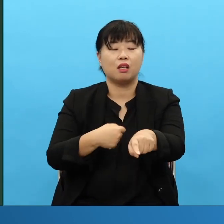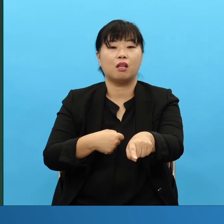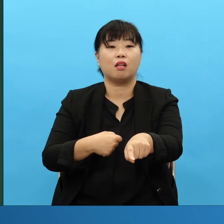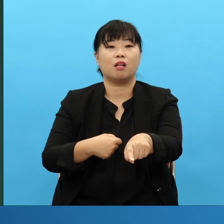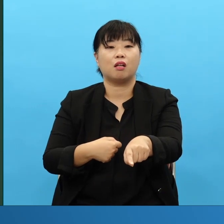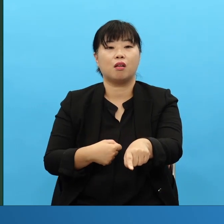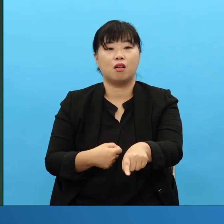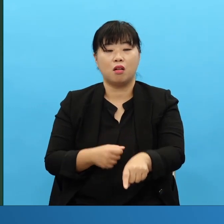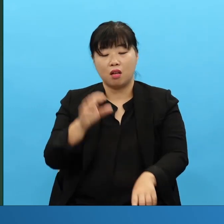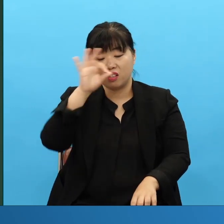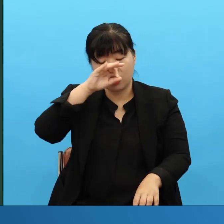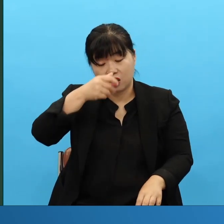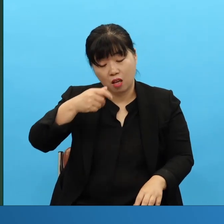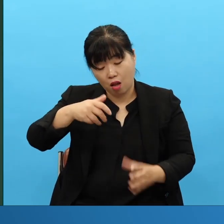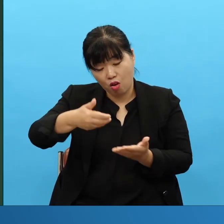모든 중의자를 추구하시잖아요